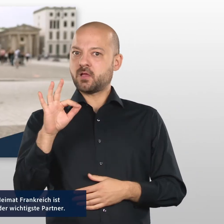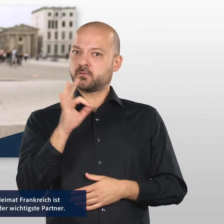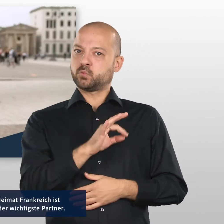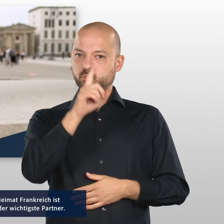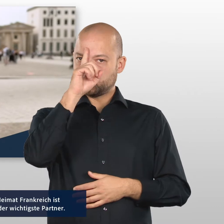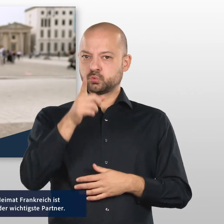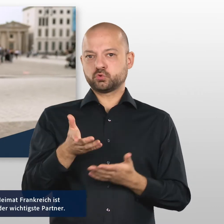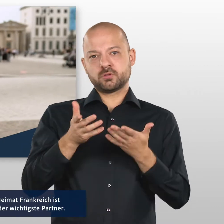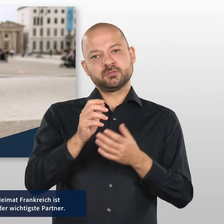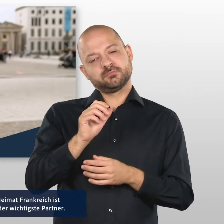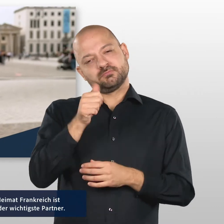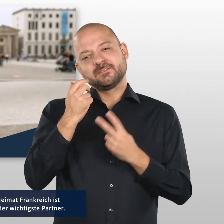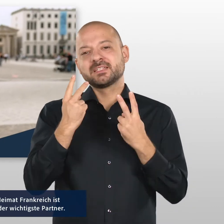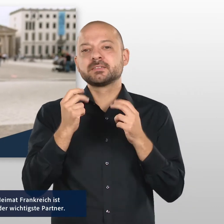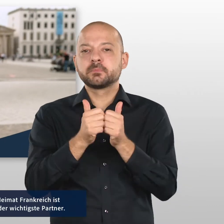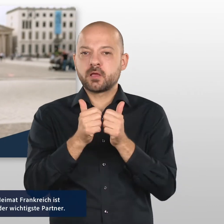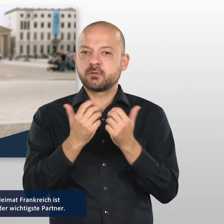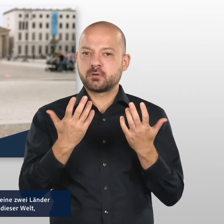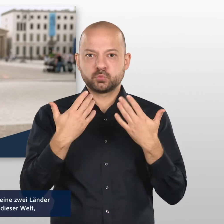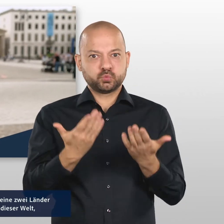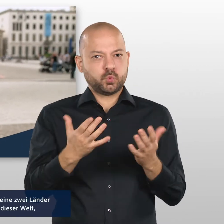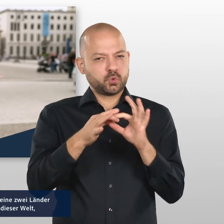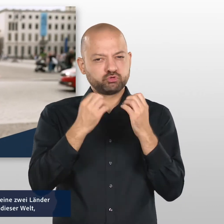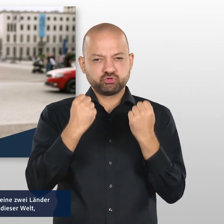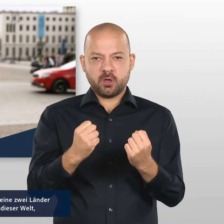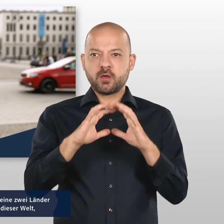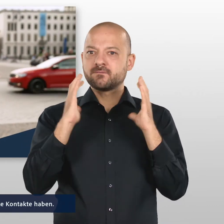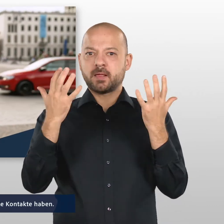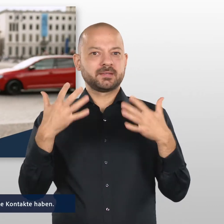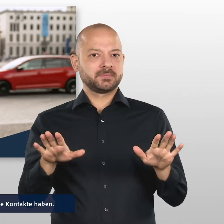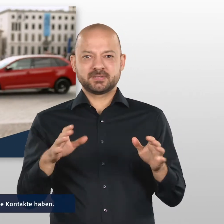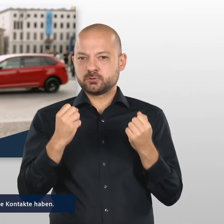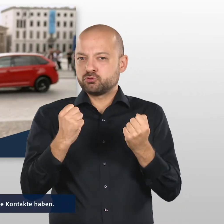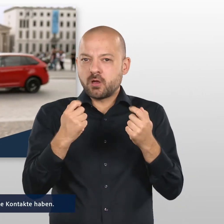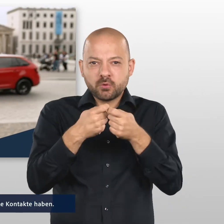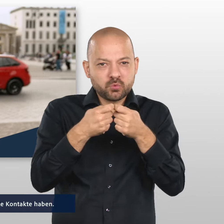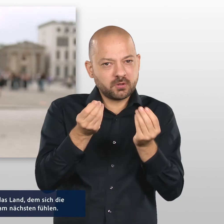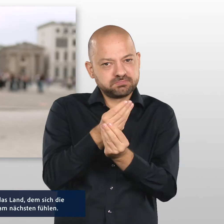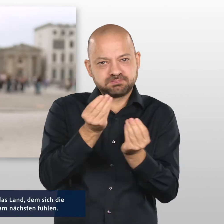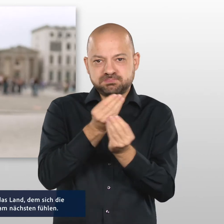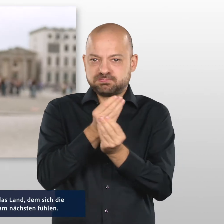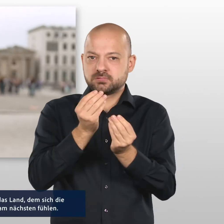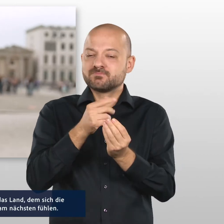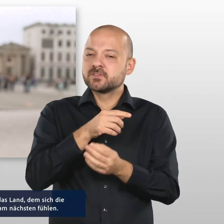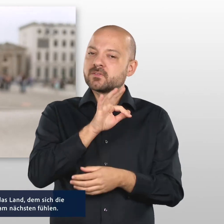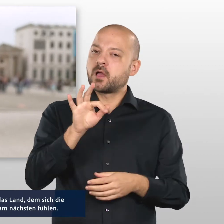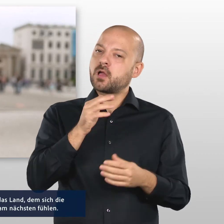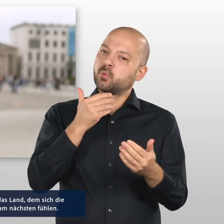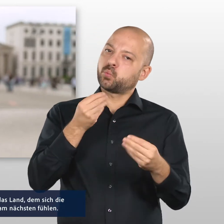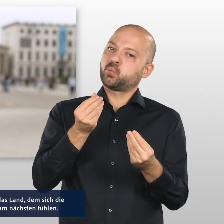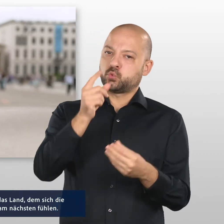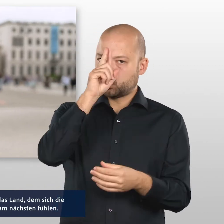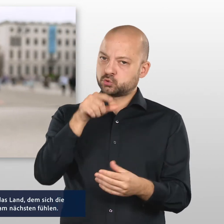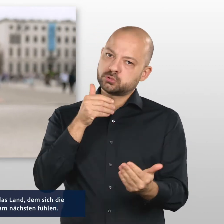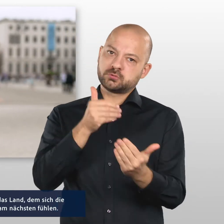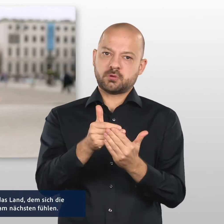Frankreich ist natürlich Deutschland der wichtigste Partner. Es gibt keine zwei Länder auf dieser Welt, die so viele Kontakte haben. Das ist auch das Land, von dem